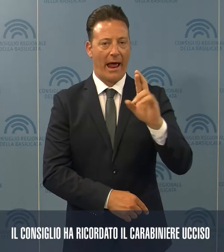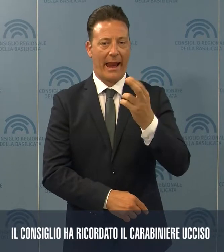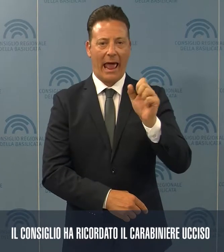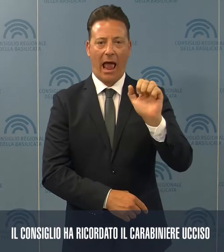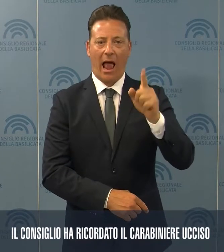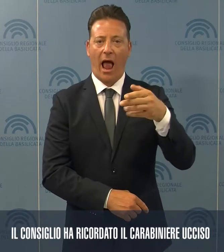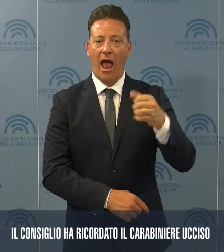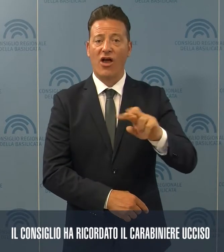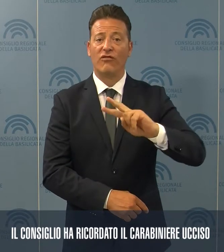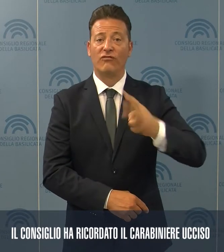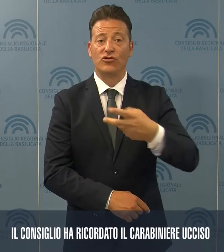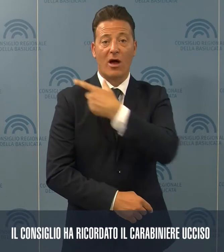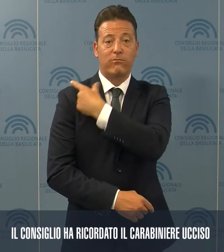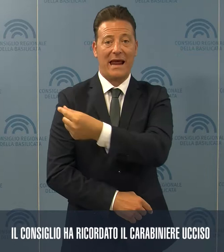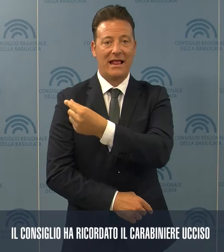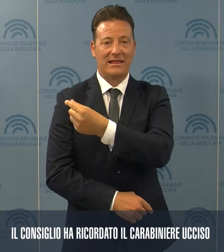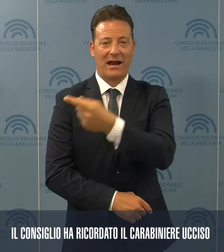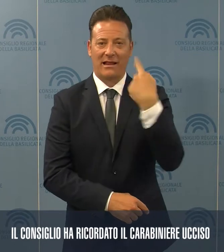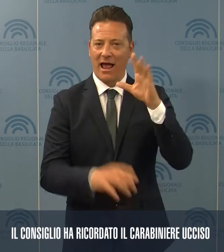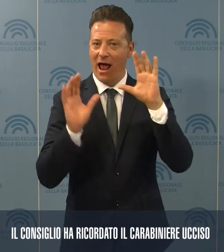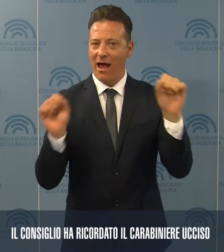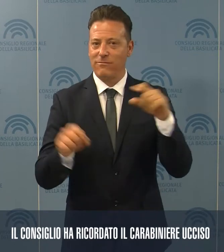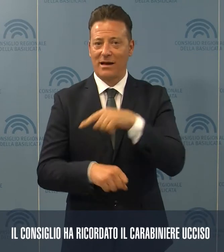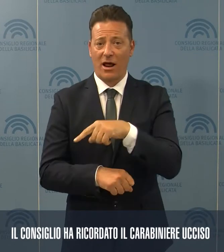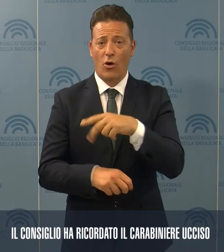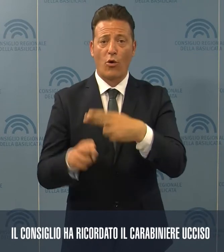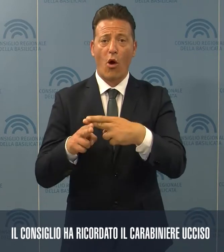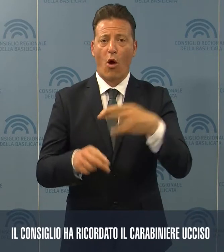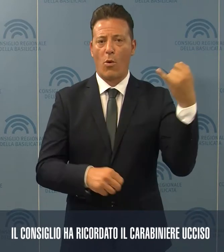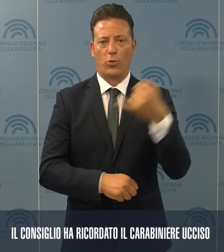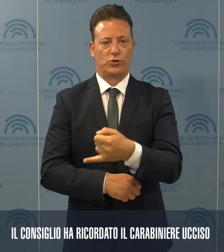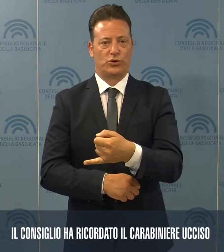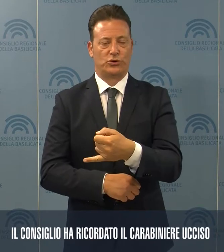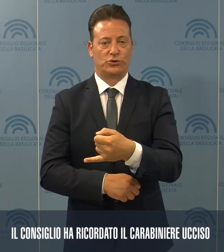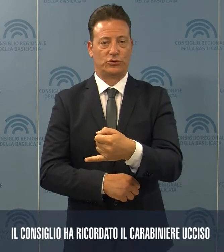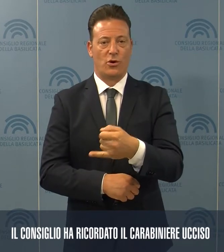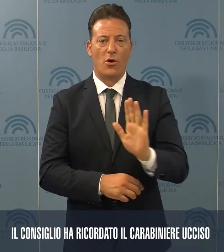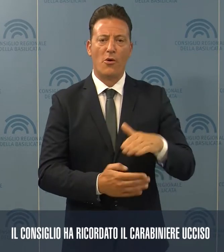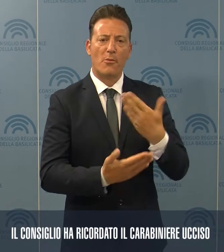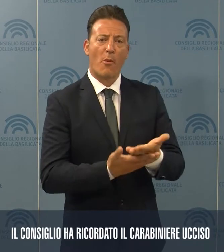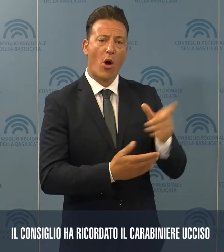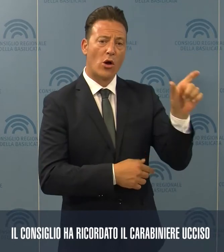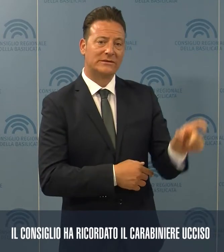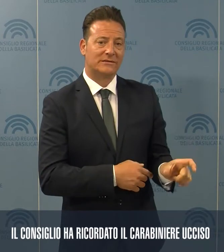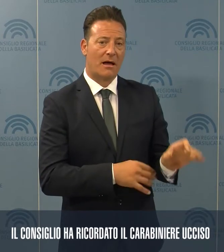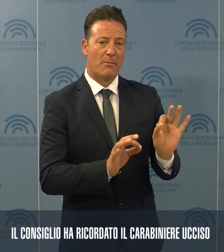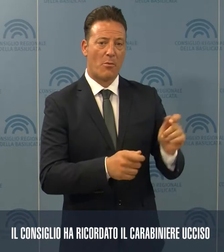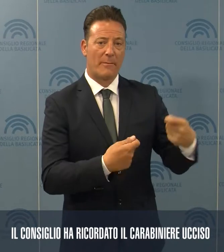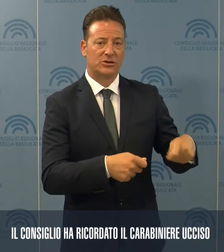vice brigadiere dell'Arma dei Carabinieri ucciso a Roma. Sul proposta del Presidente Cicala,